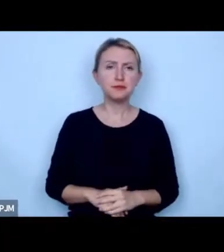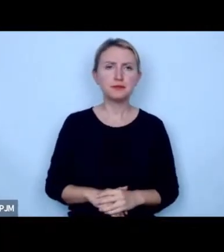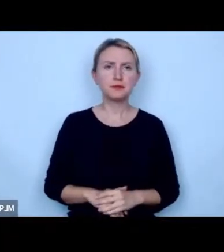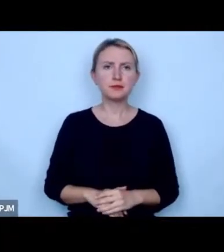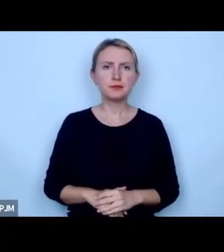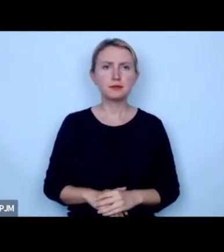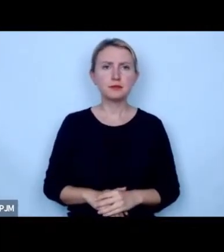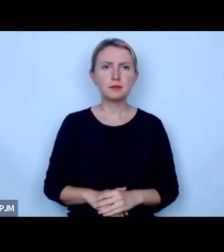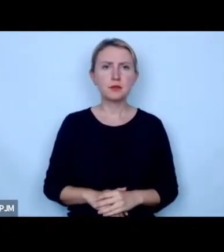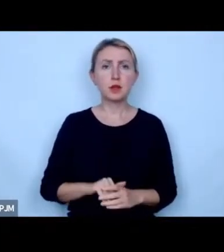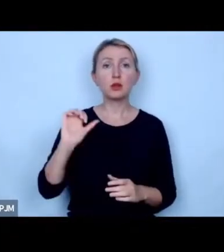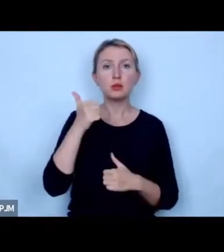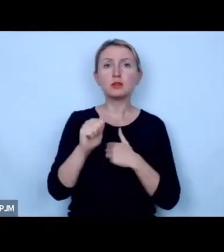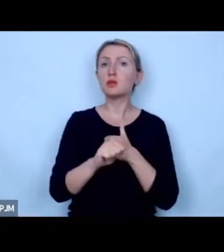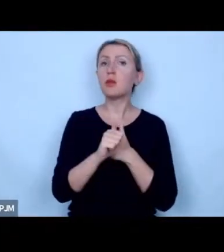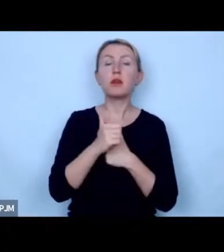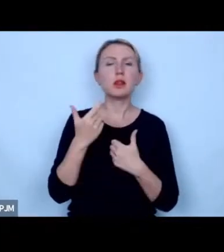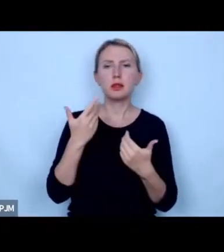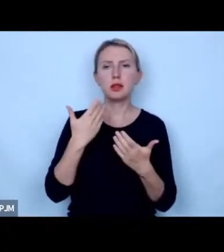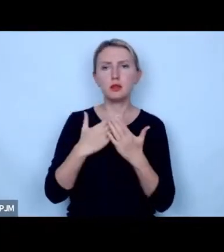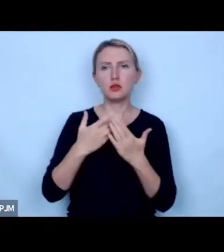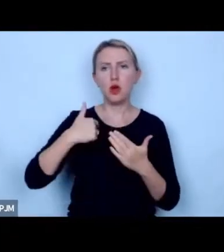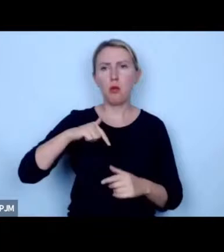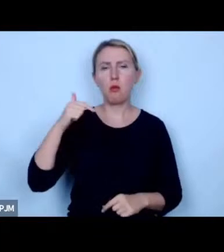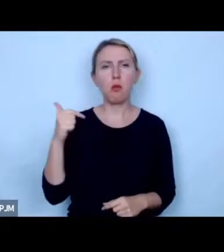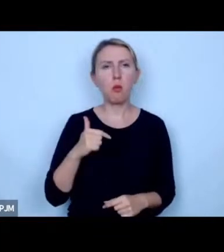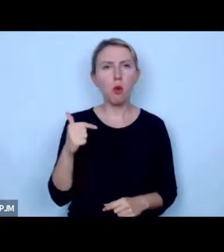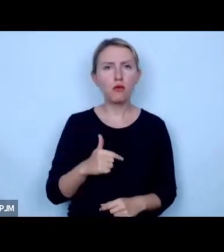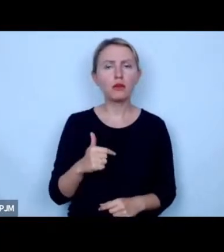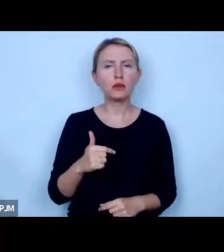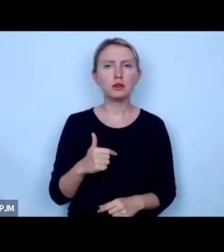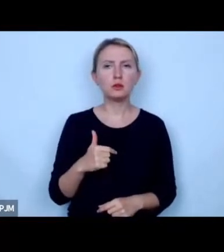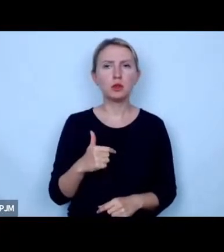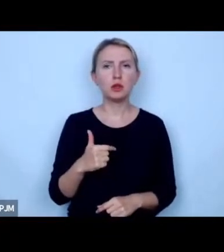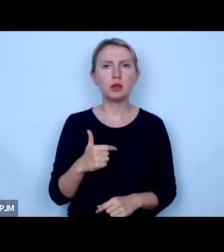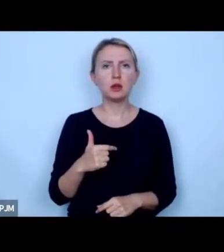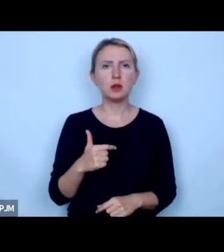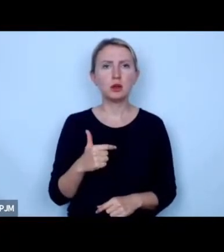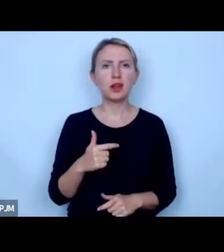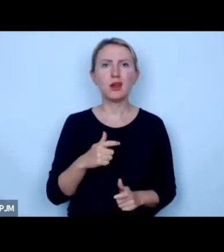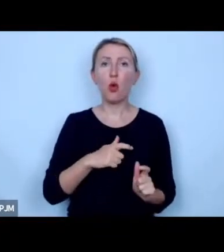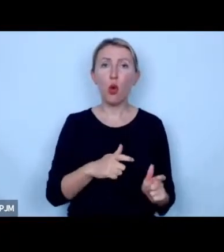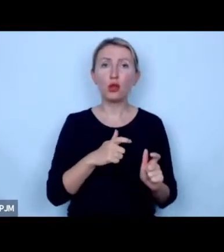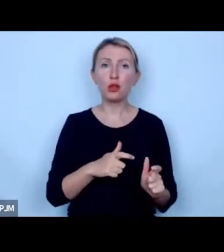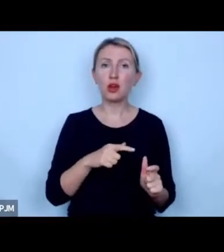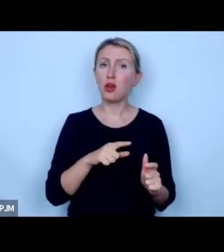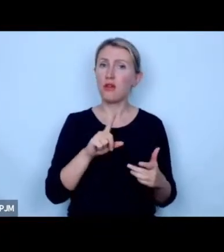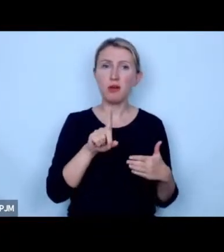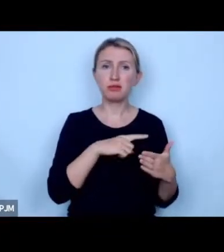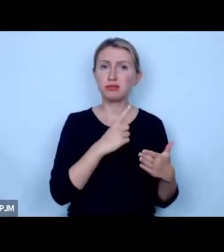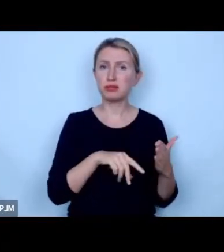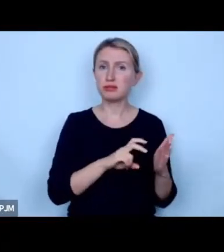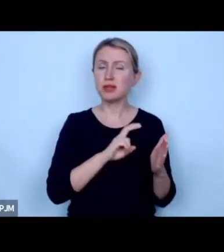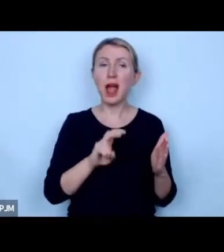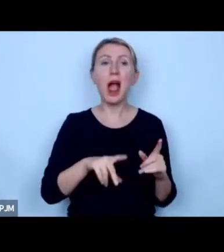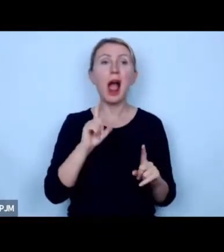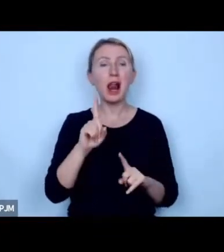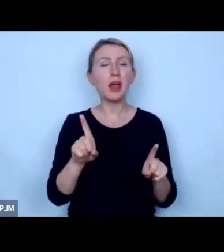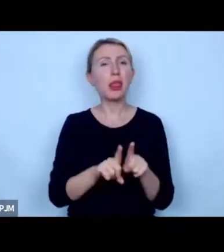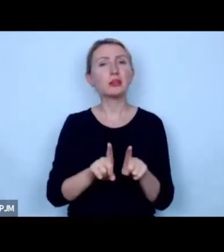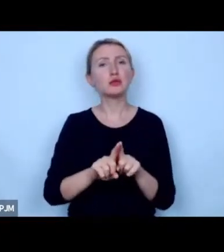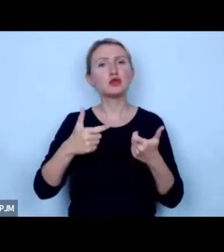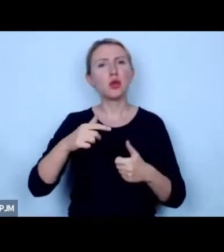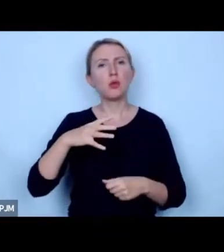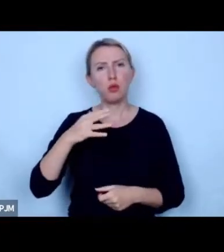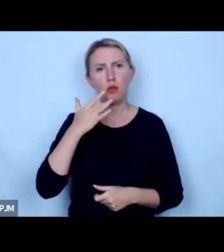to jest pierwszy powód dla którego my powinniśmy powinniśmy z tych hodowli zrezygnować abstrahując od tego o